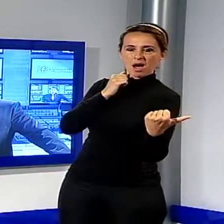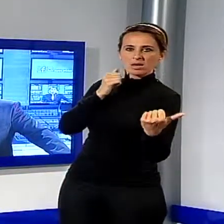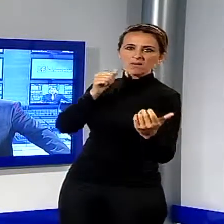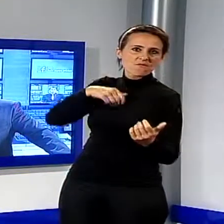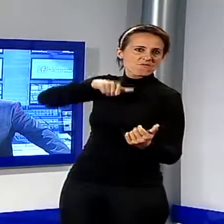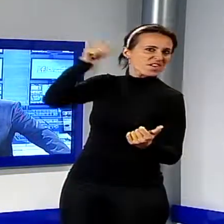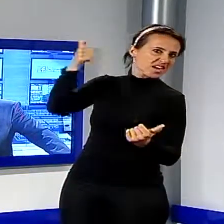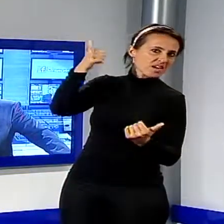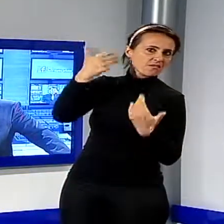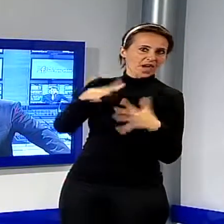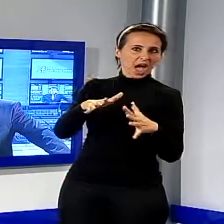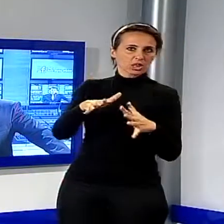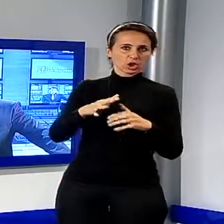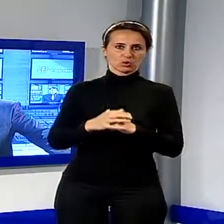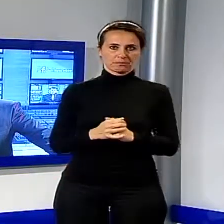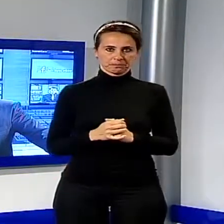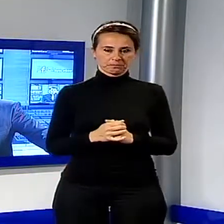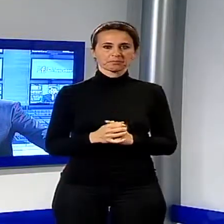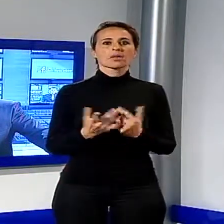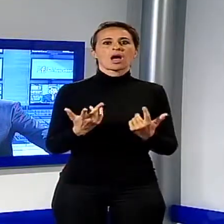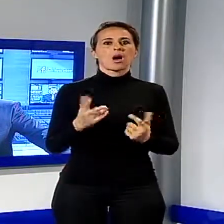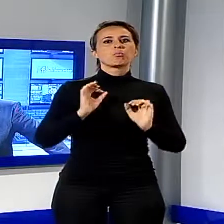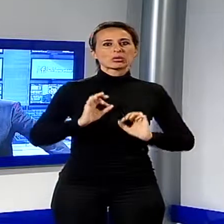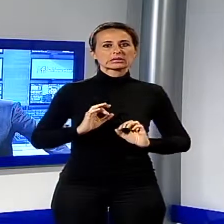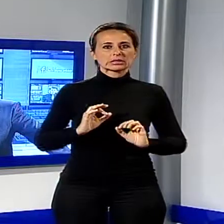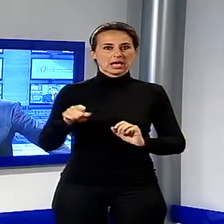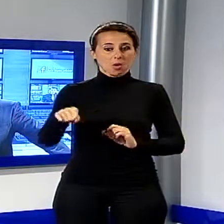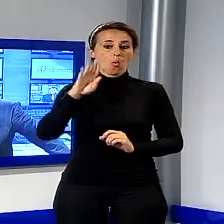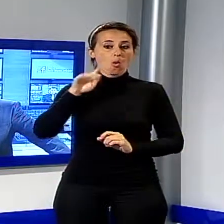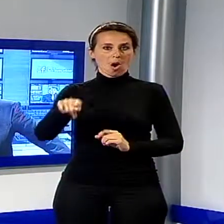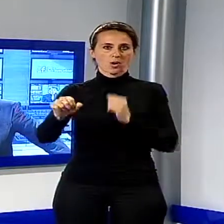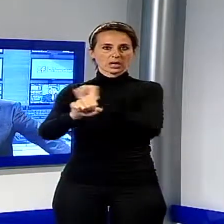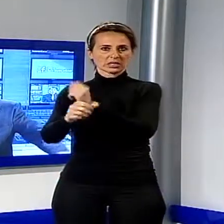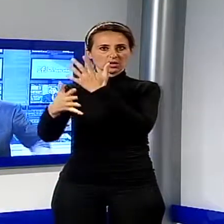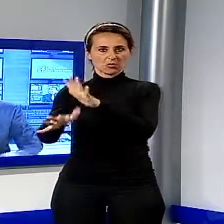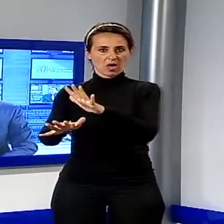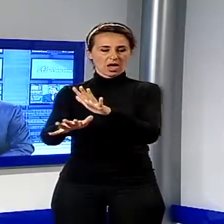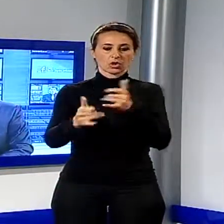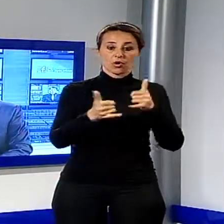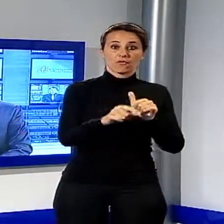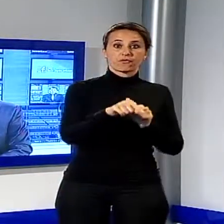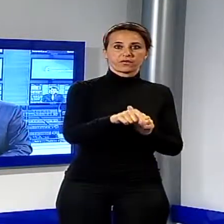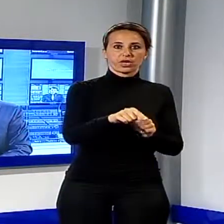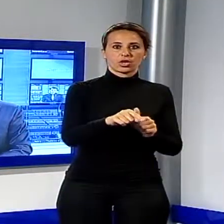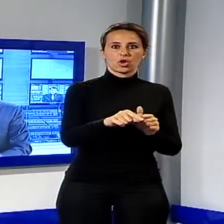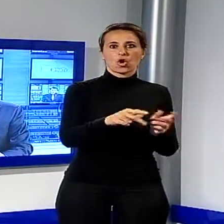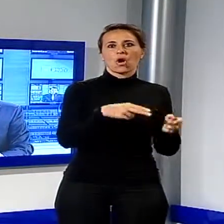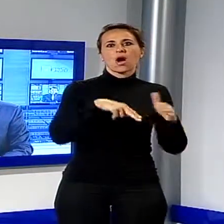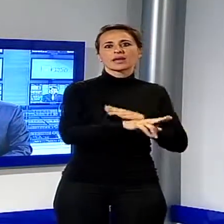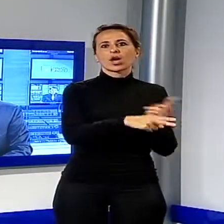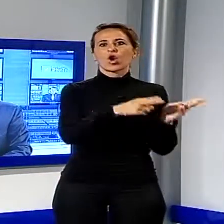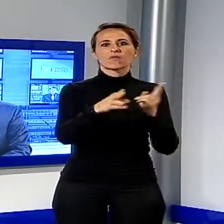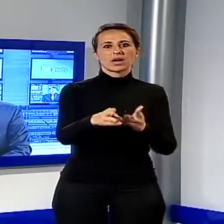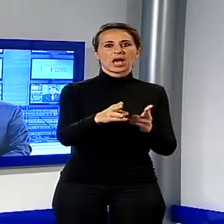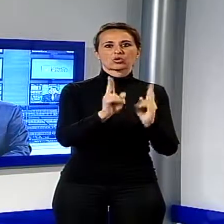punto il giovane è intervenuto, ma è stato ferito al volto dal padre, che poi l'ha aggredito con calci e pugni. Il padre